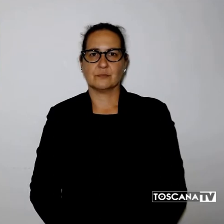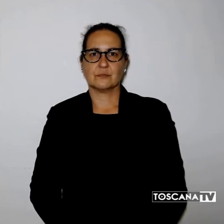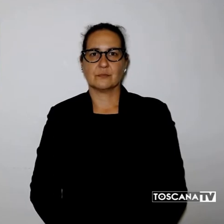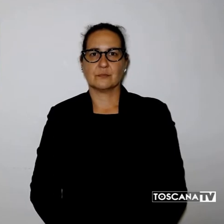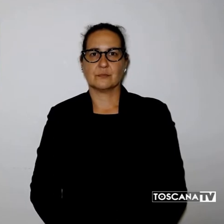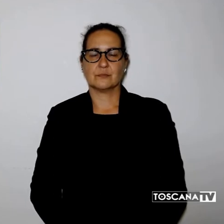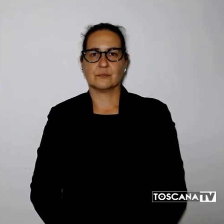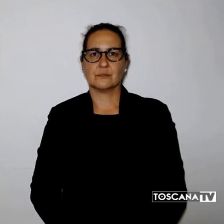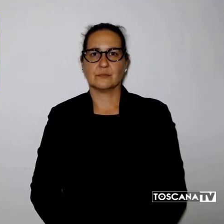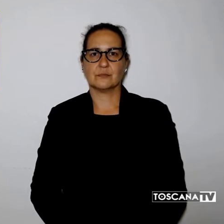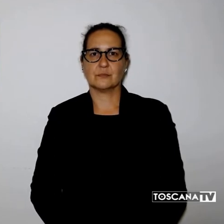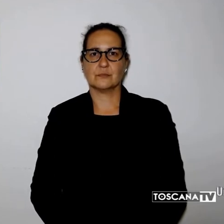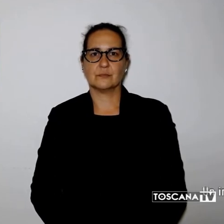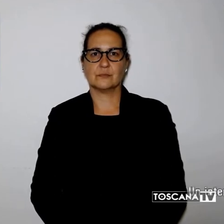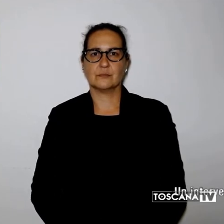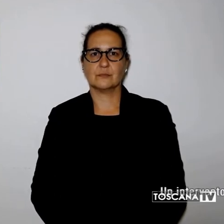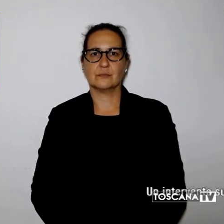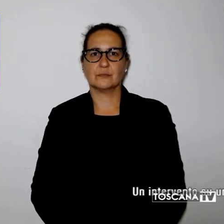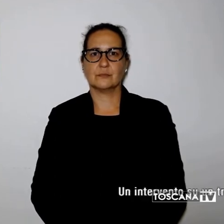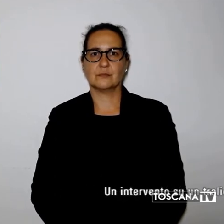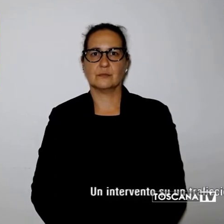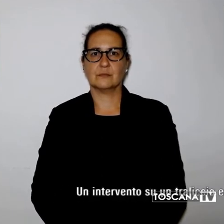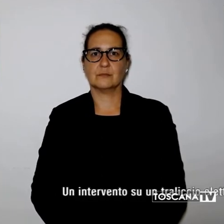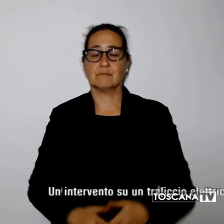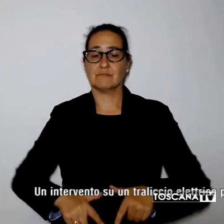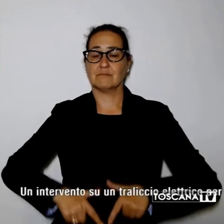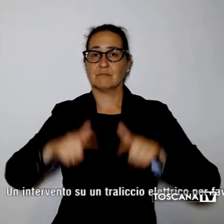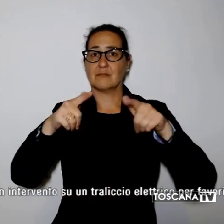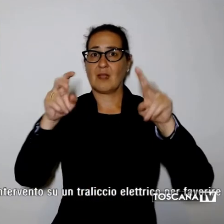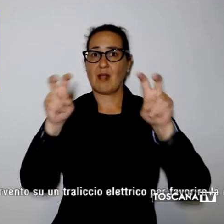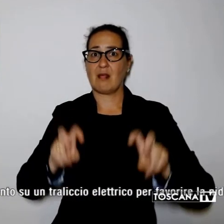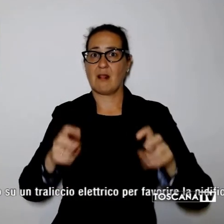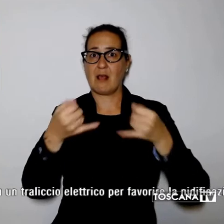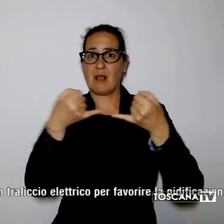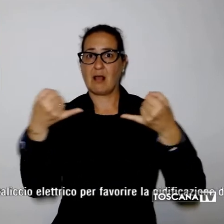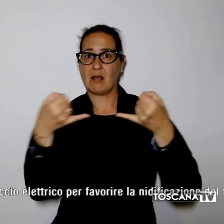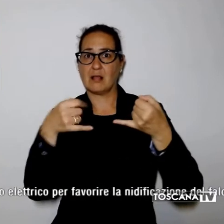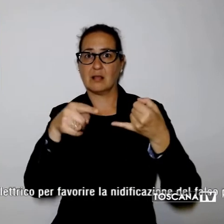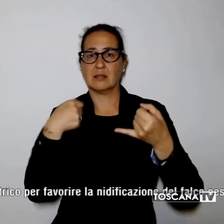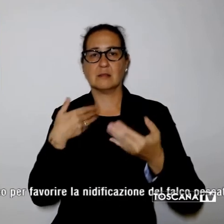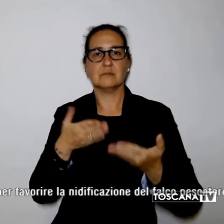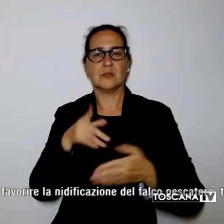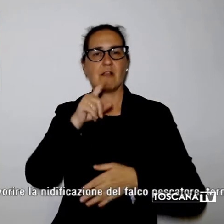Un intervento su un tradiccio elettrico per favorire la nidificazione del falco pescatore tornato a